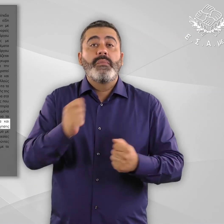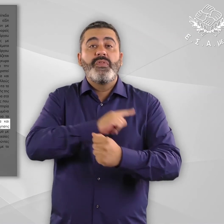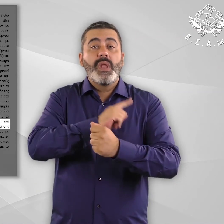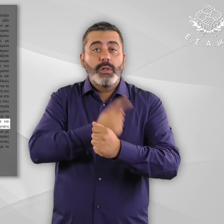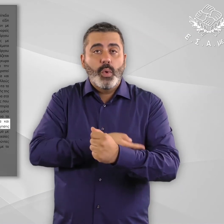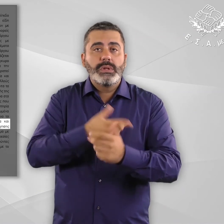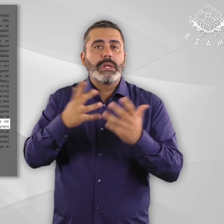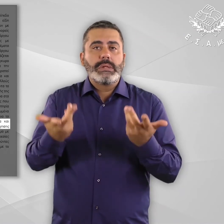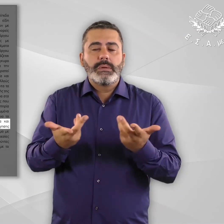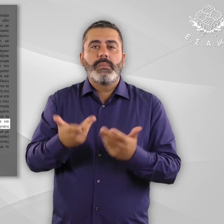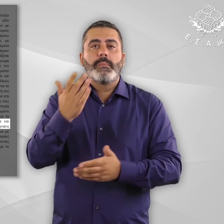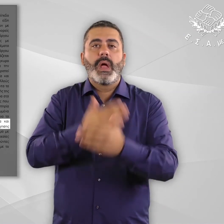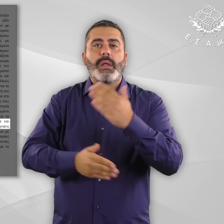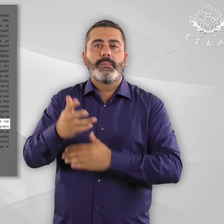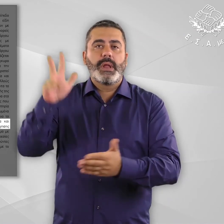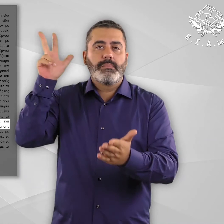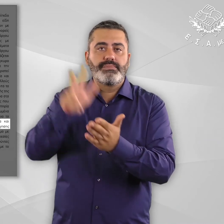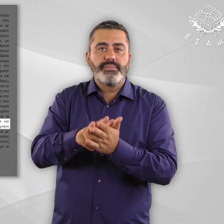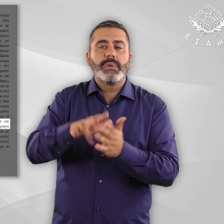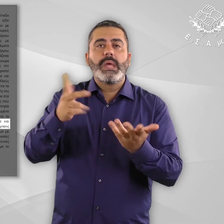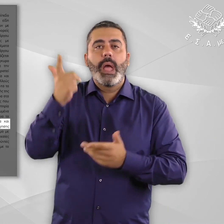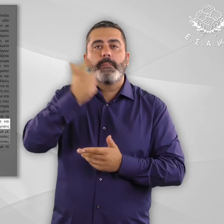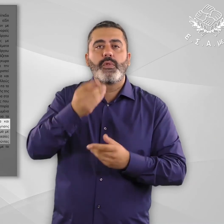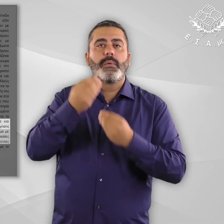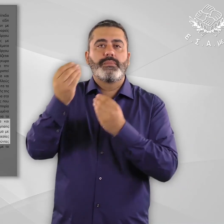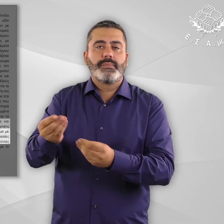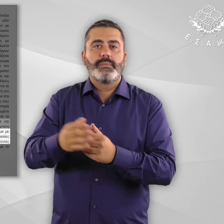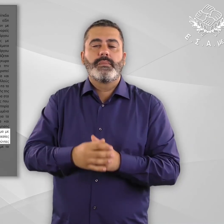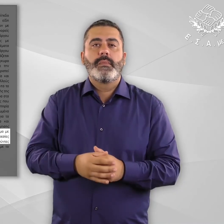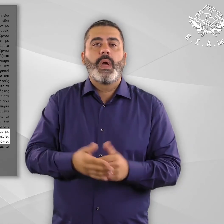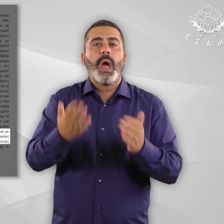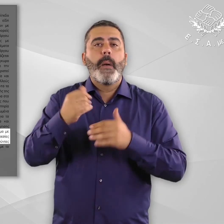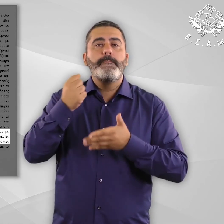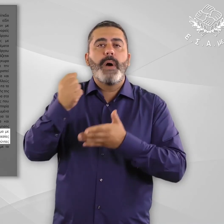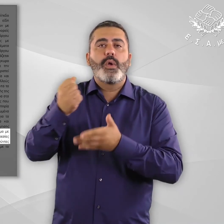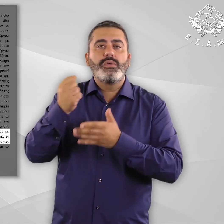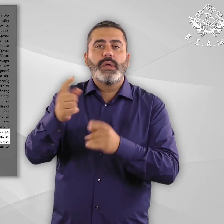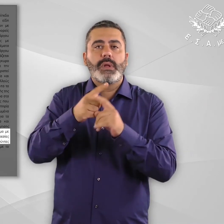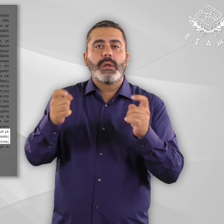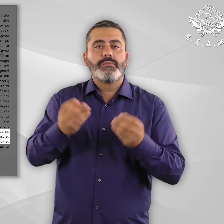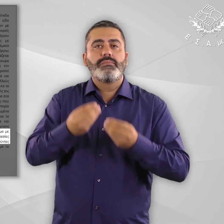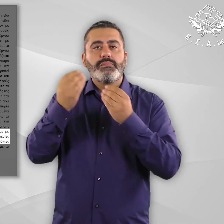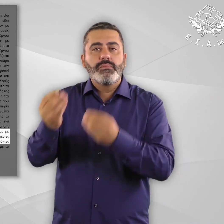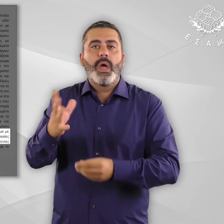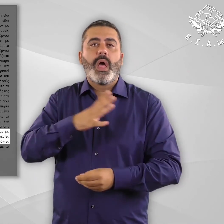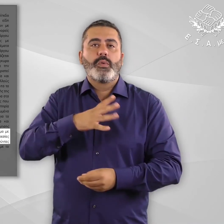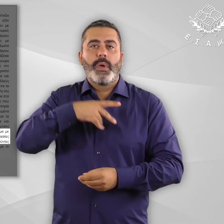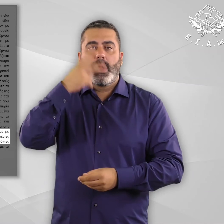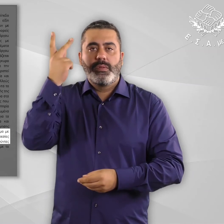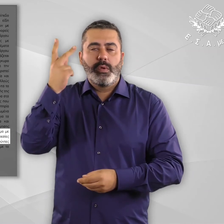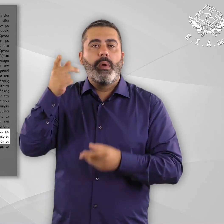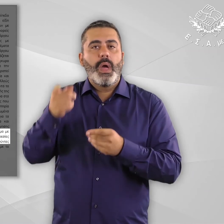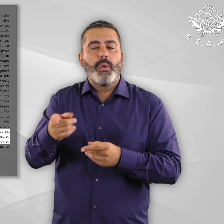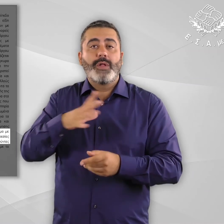διαδικασία επιστοποίησης της αναπηρίας και χορήγησης επιδόματος, δ-παροχές και αγαθά που δικαιούνται τα άτομα με